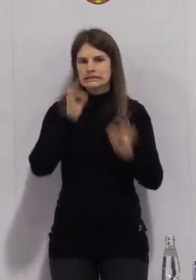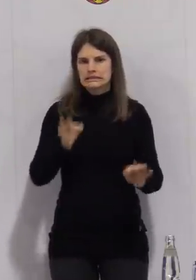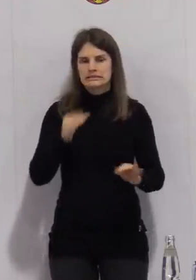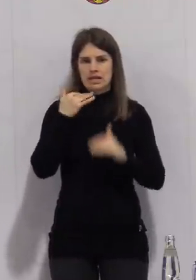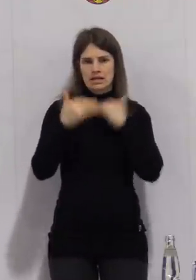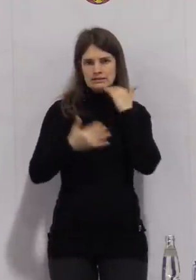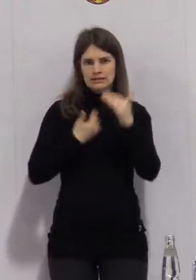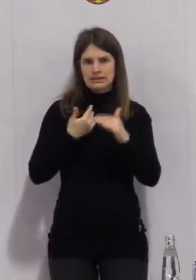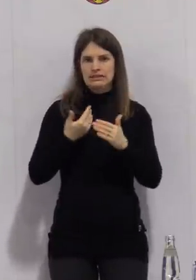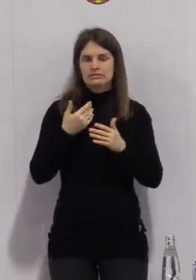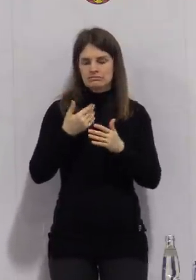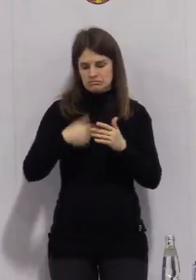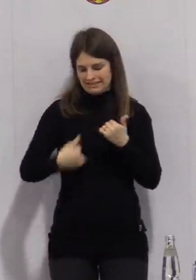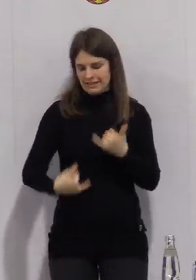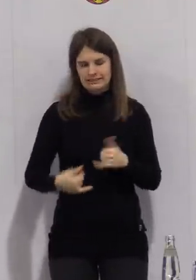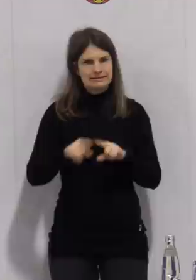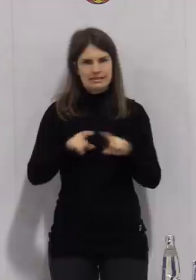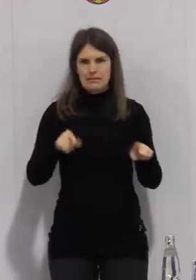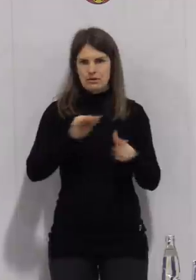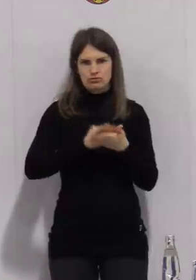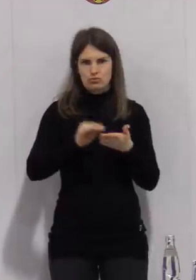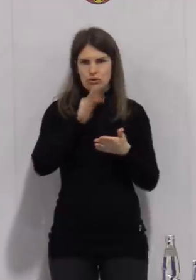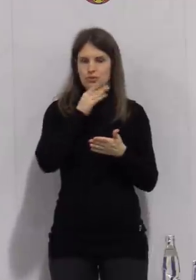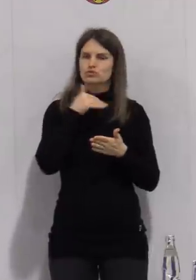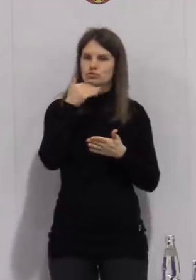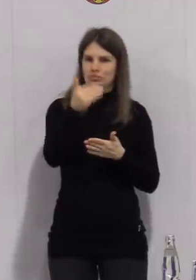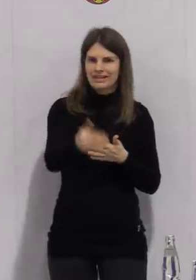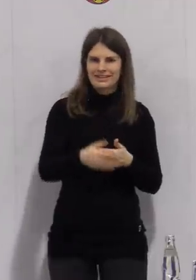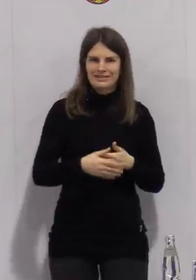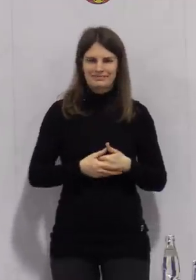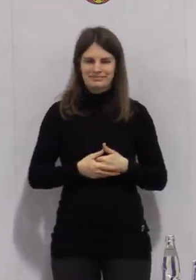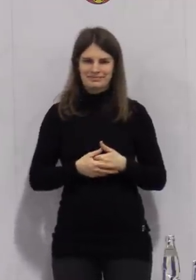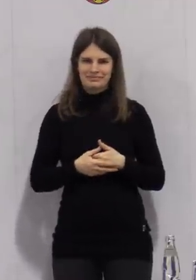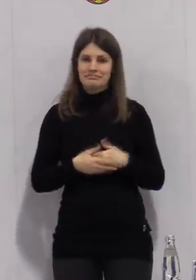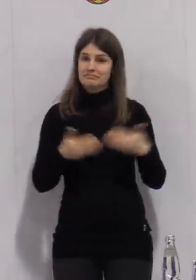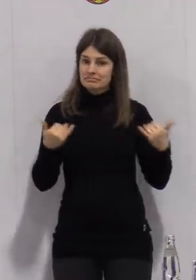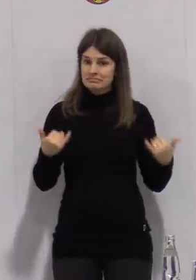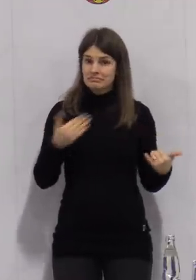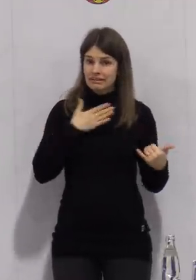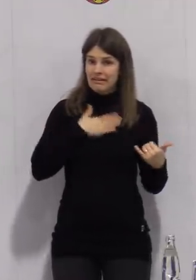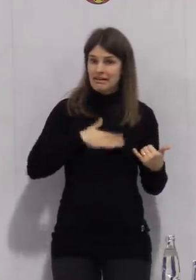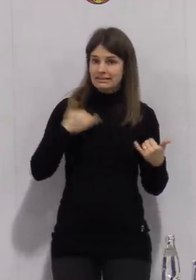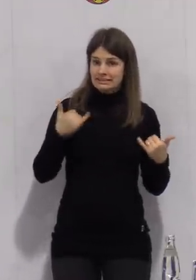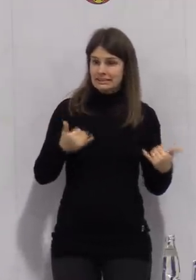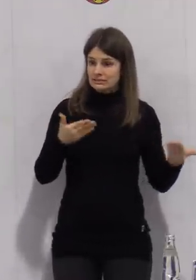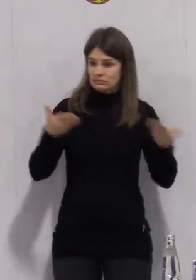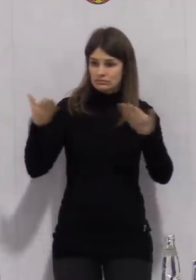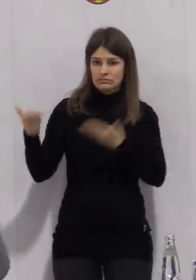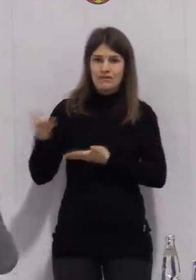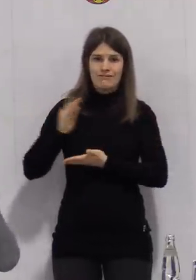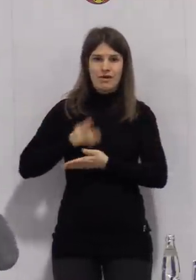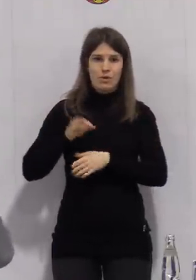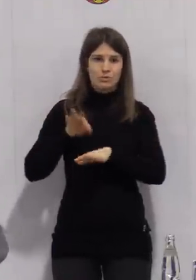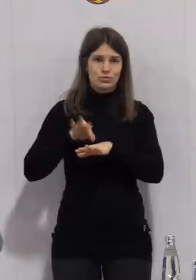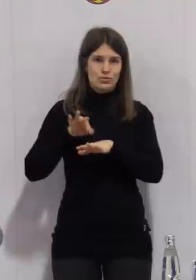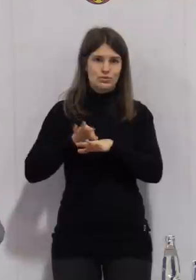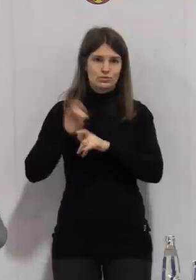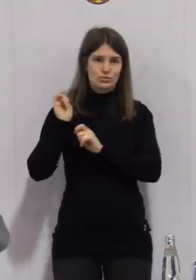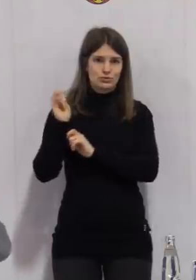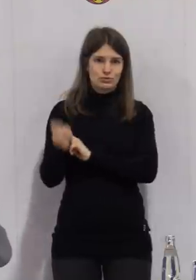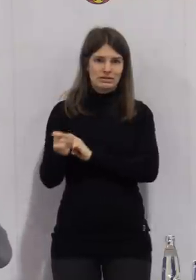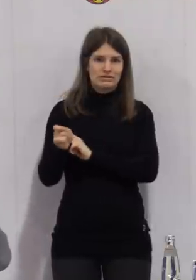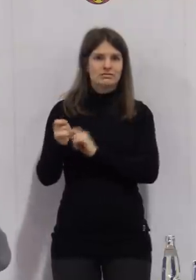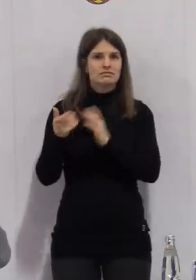Burgenlandkreis weiter, zu sprechen kommen. Soviel erstmal von meiner Seite zur Einleitung und ich bitte jetzt Frau Dr. Schmidt, die